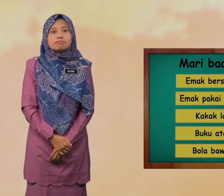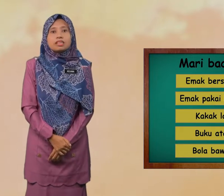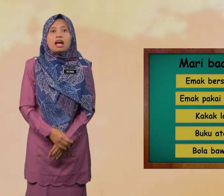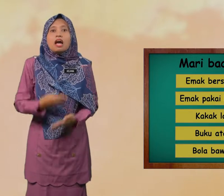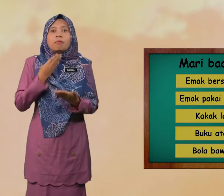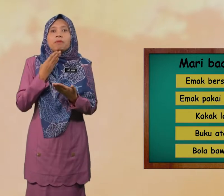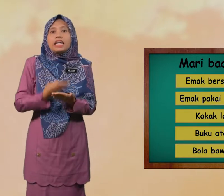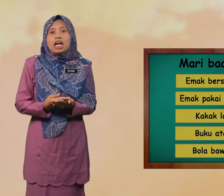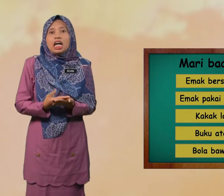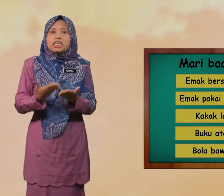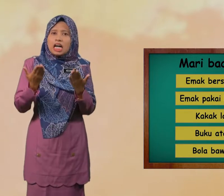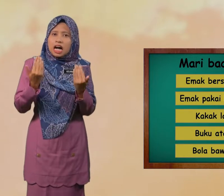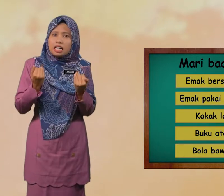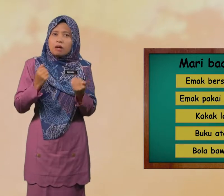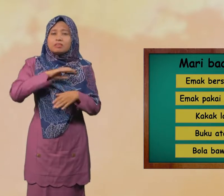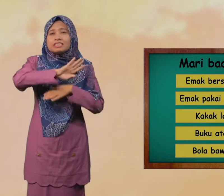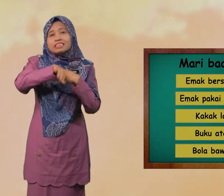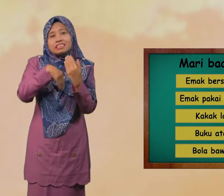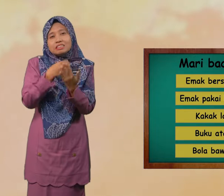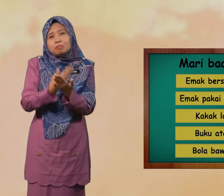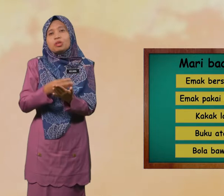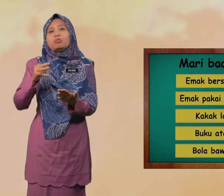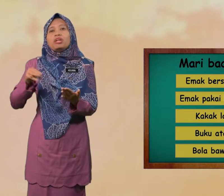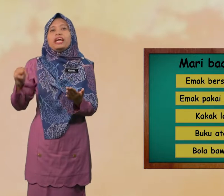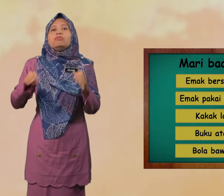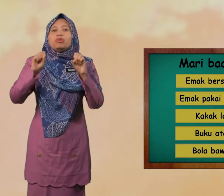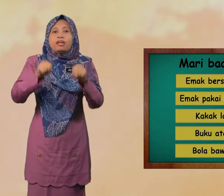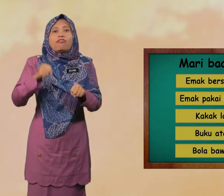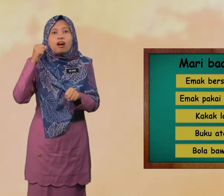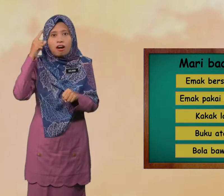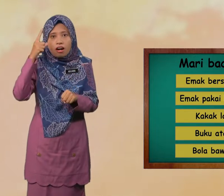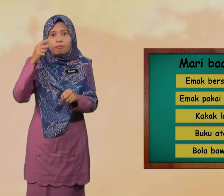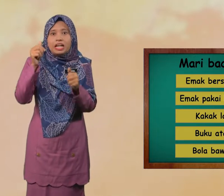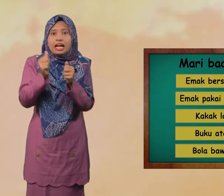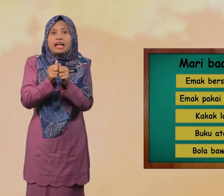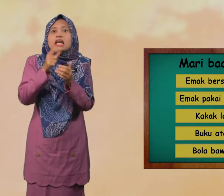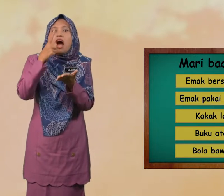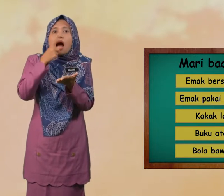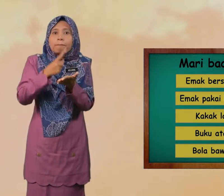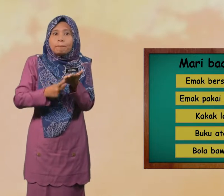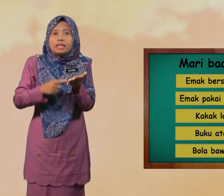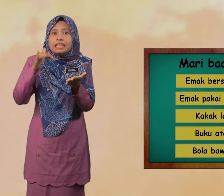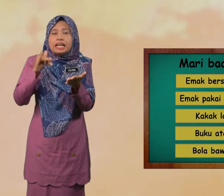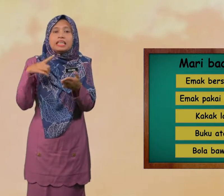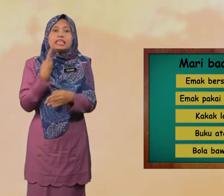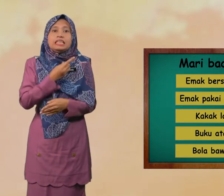Baiklah Diharap Semua murid Boleh faham Dengan Apa yang Kita